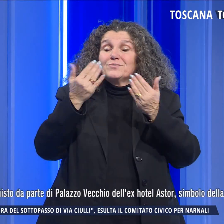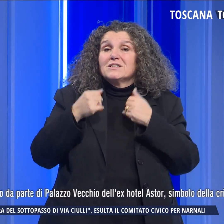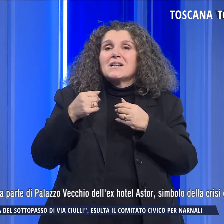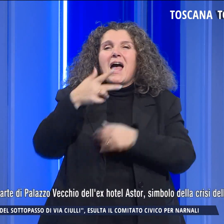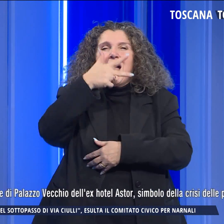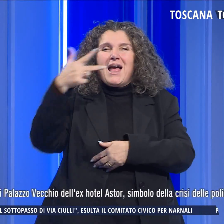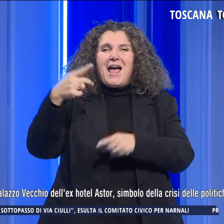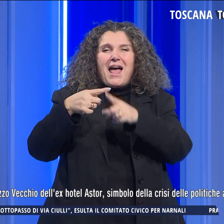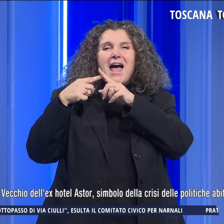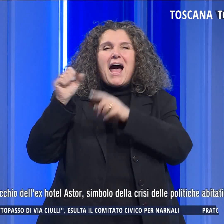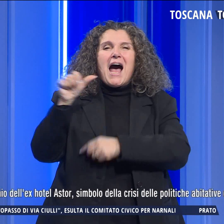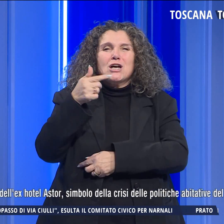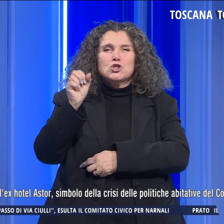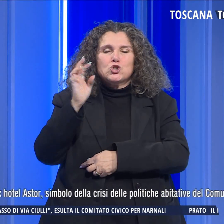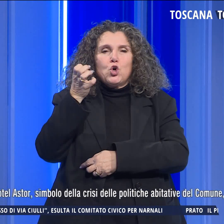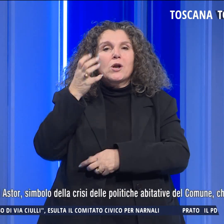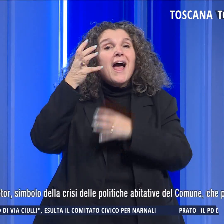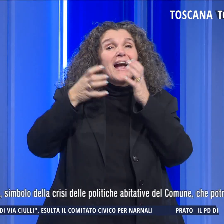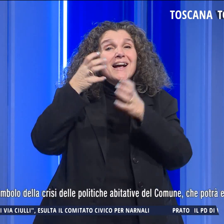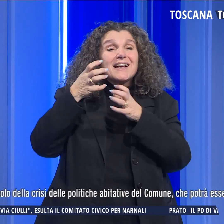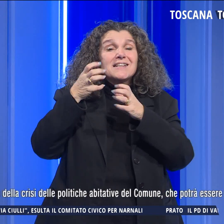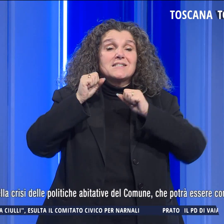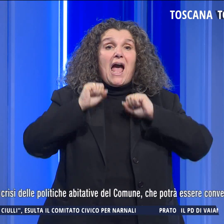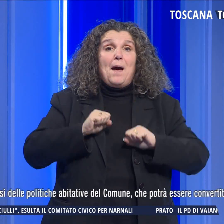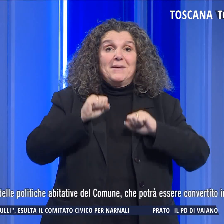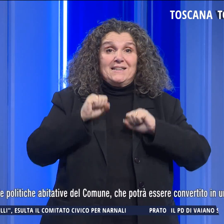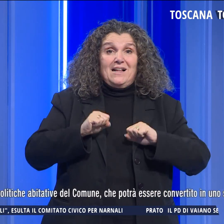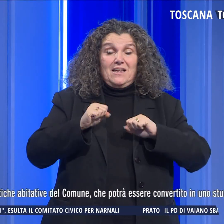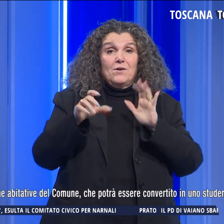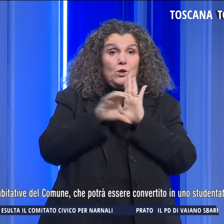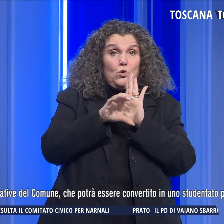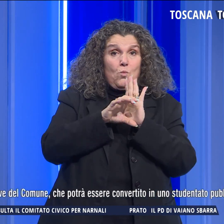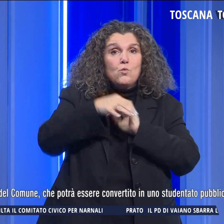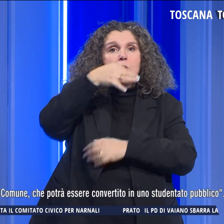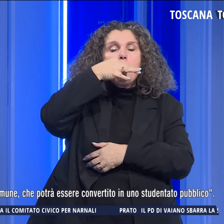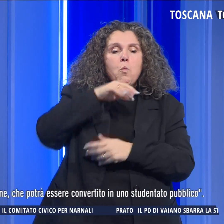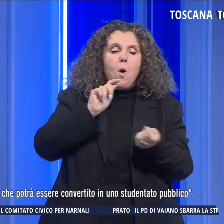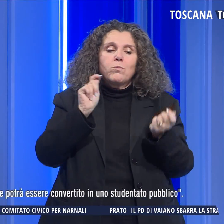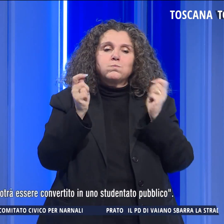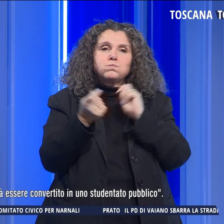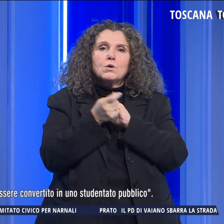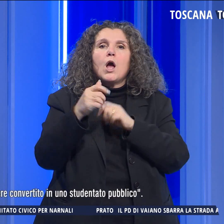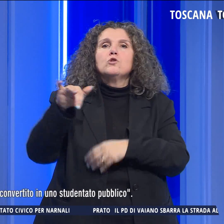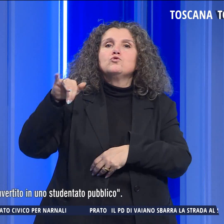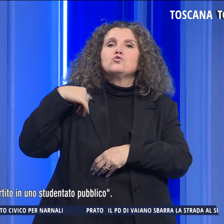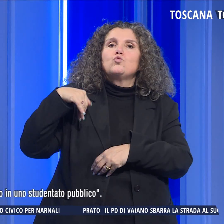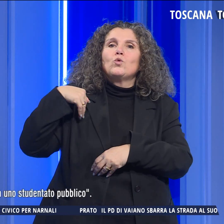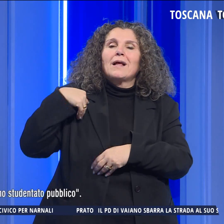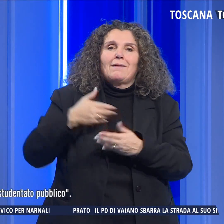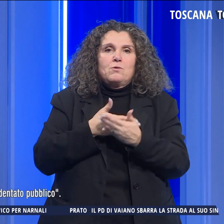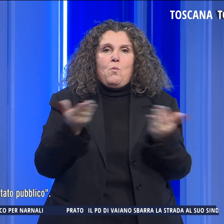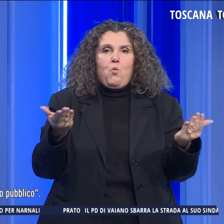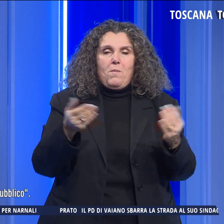simbolo della crisi della politica abitativa del Comune, che potrà essere convertito in uno studentato pubblico.